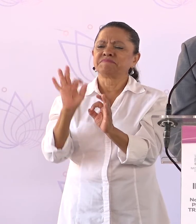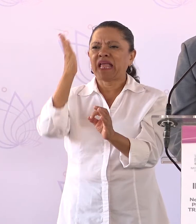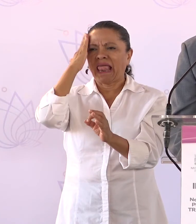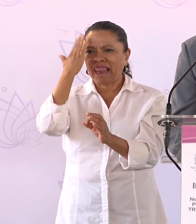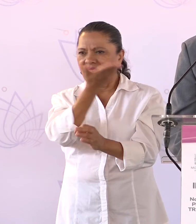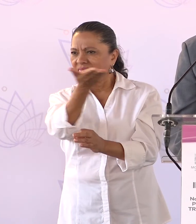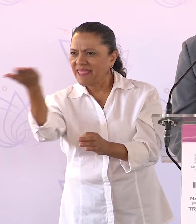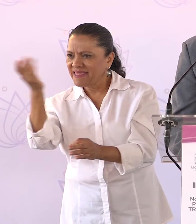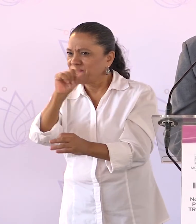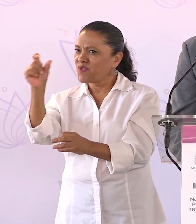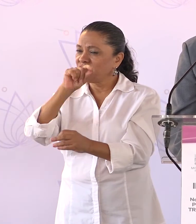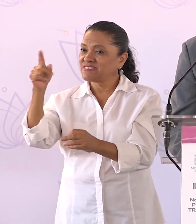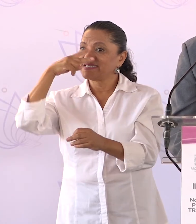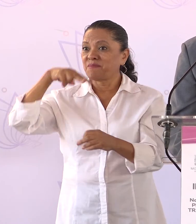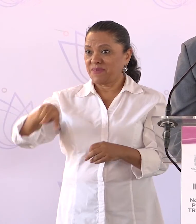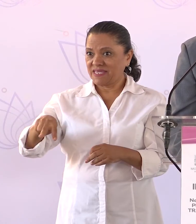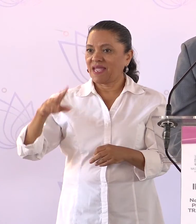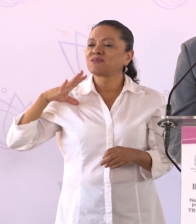y mexicanos que nos orgullezcan.